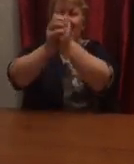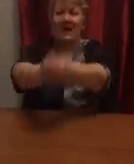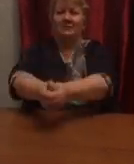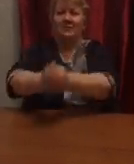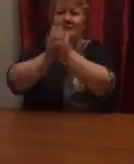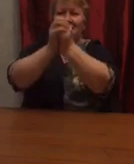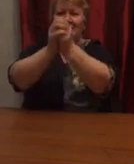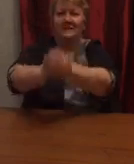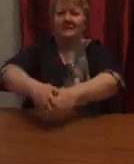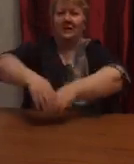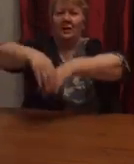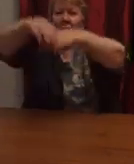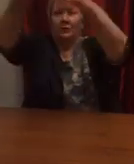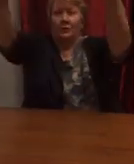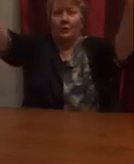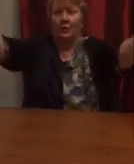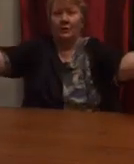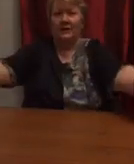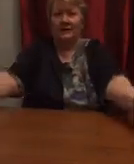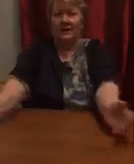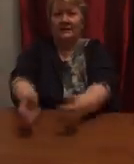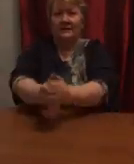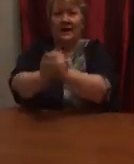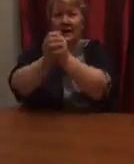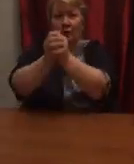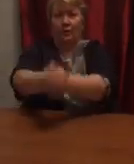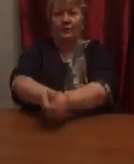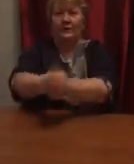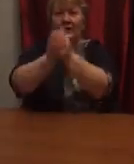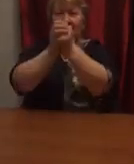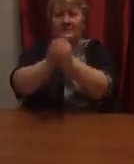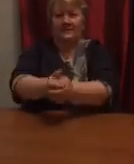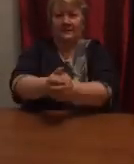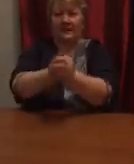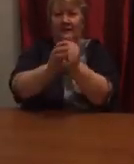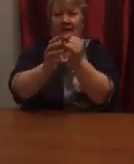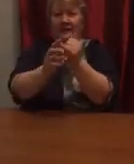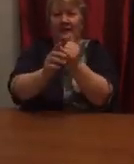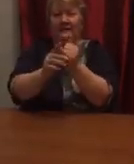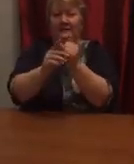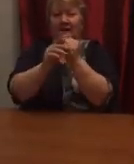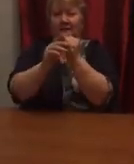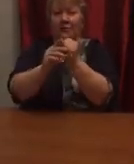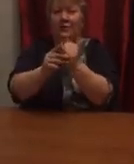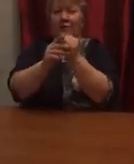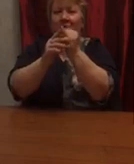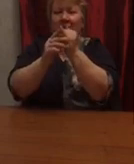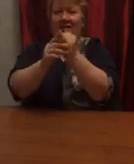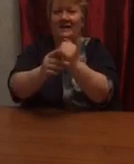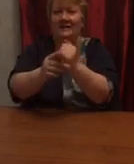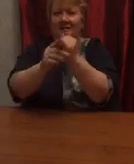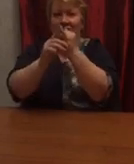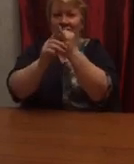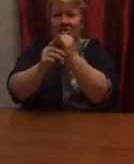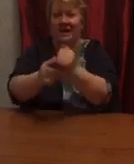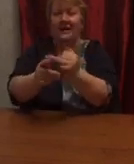апельсин. Много нас, а он один. Это долька для чижа.